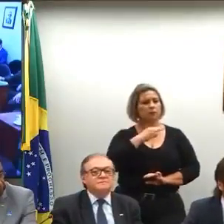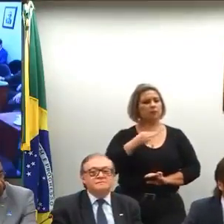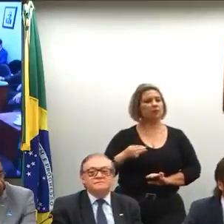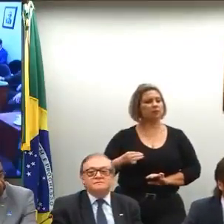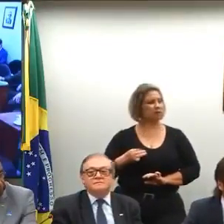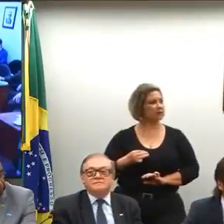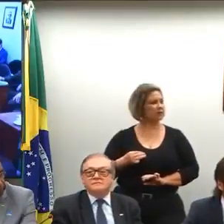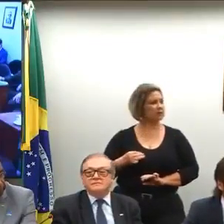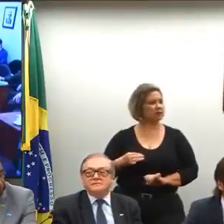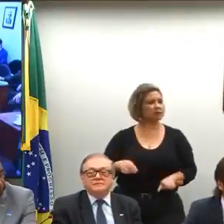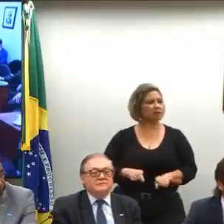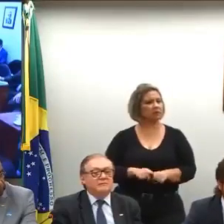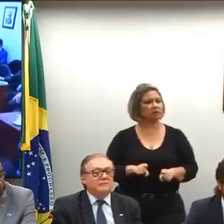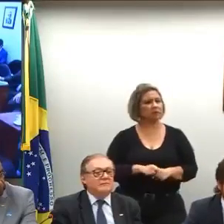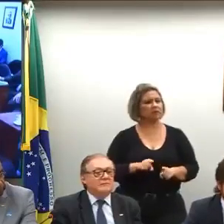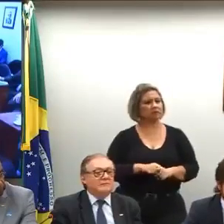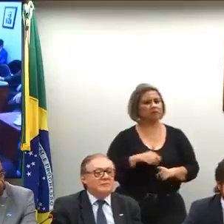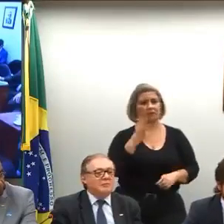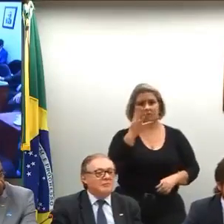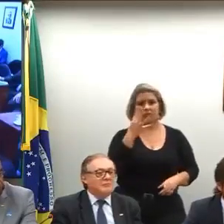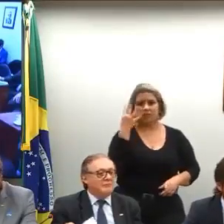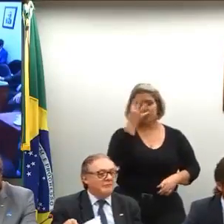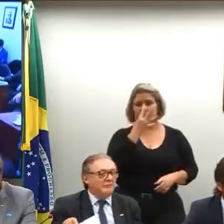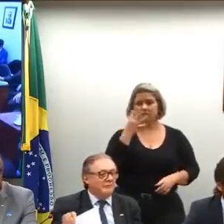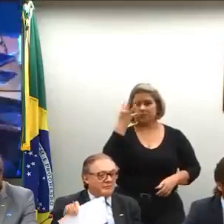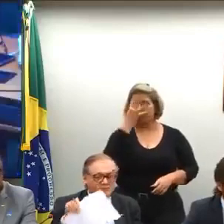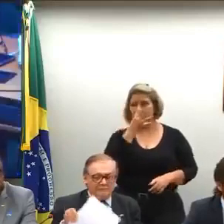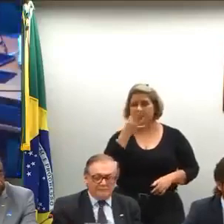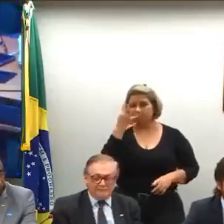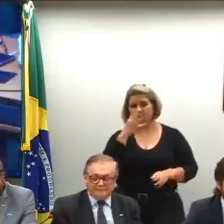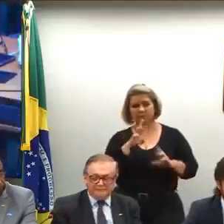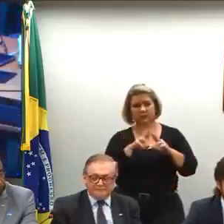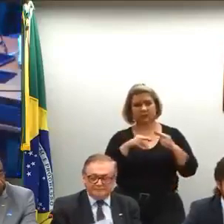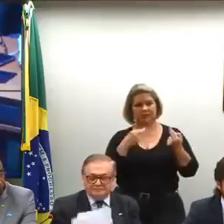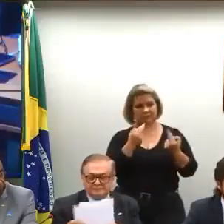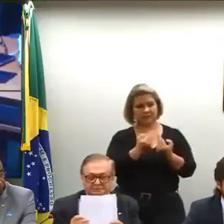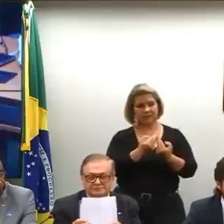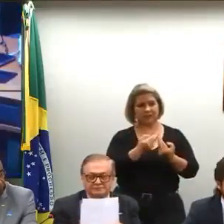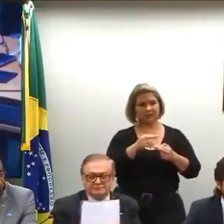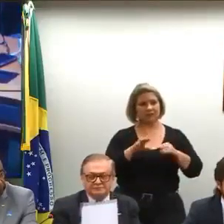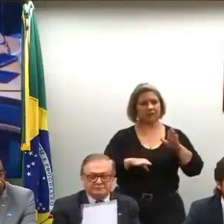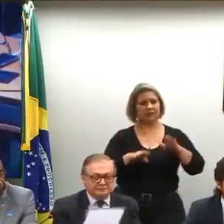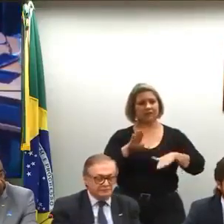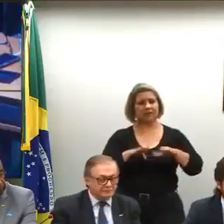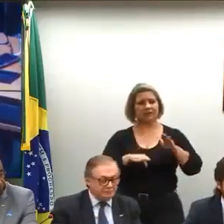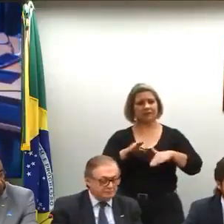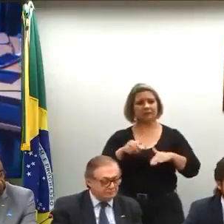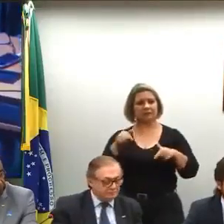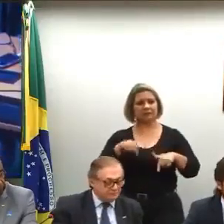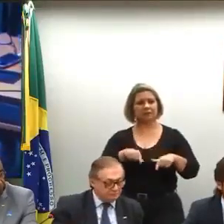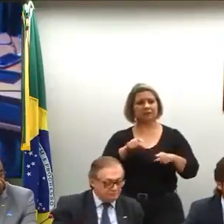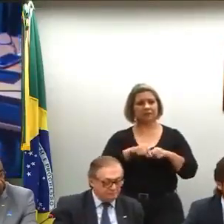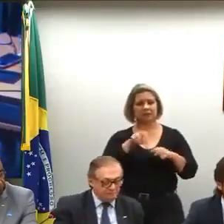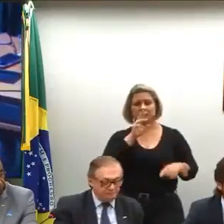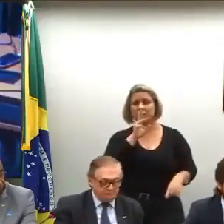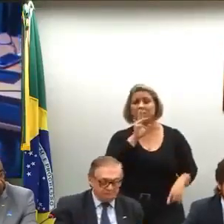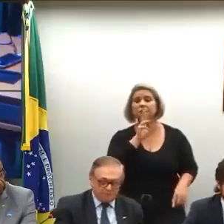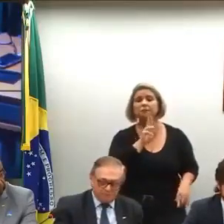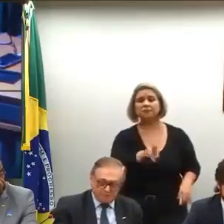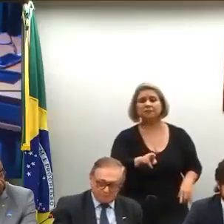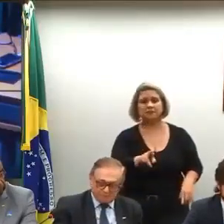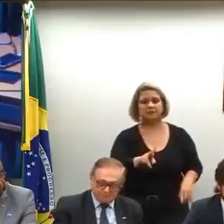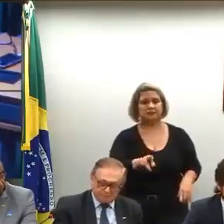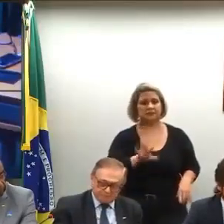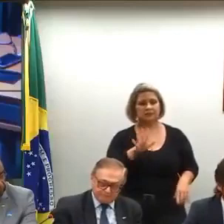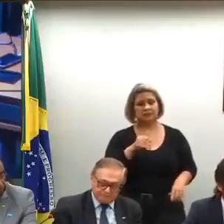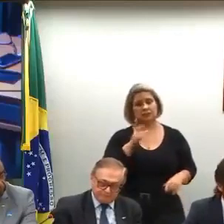acho que um resumo dessas nossas quatro horas de reunião, quase, é que muitos de nós viemos aqui não esperando resultados. São